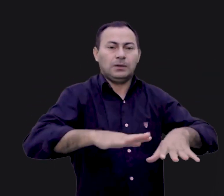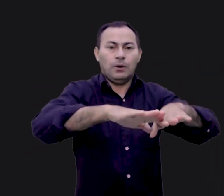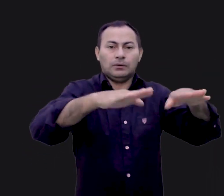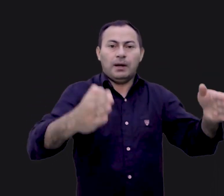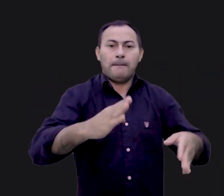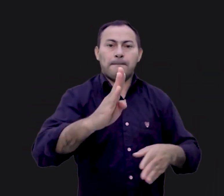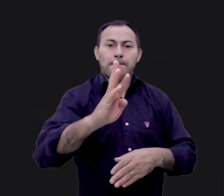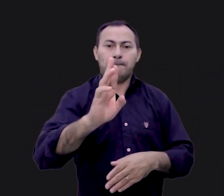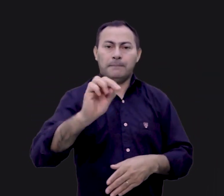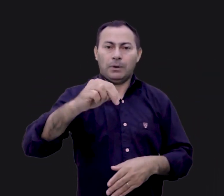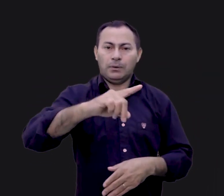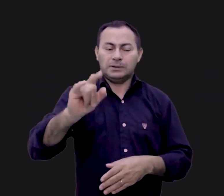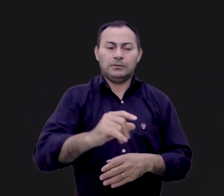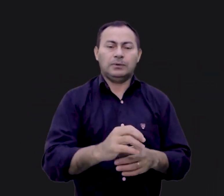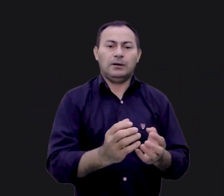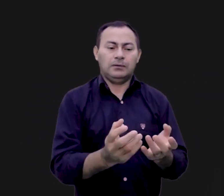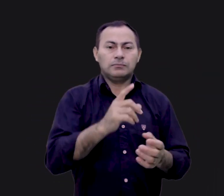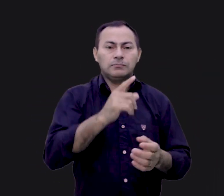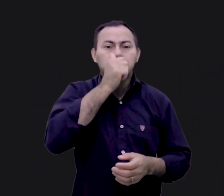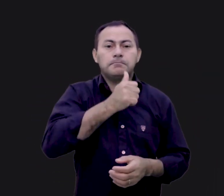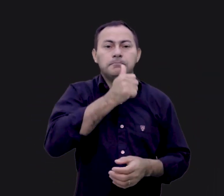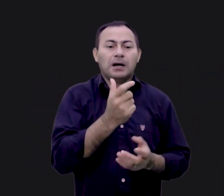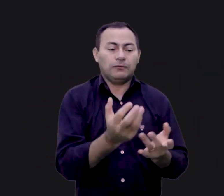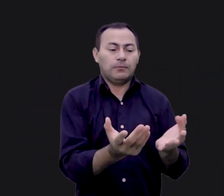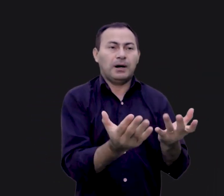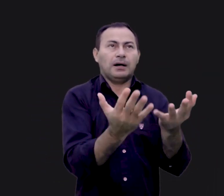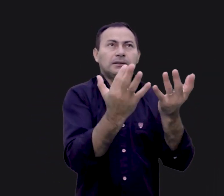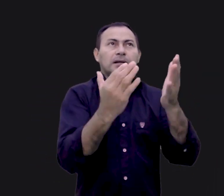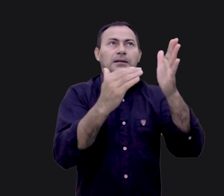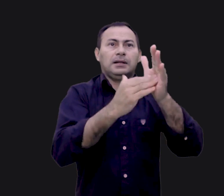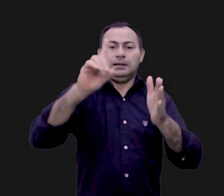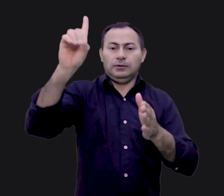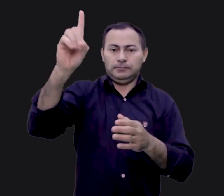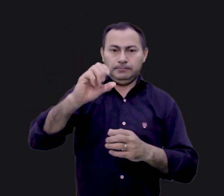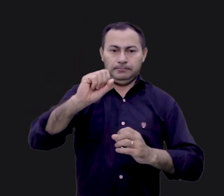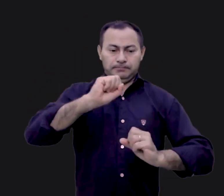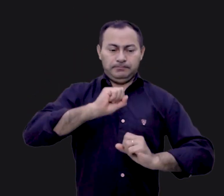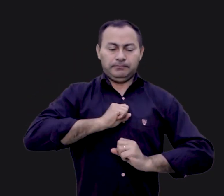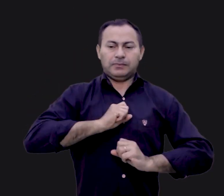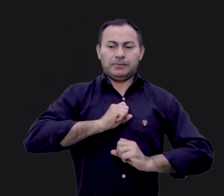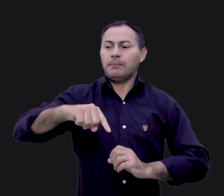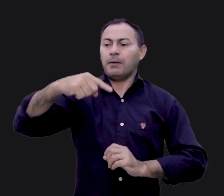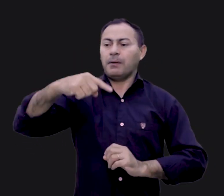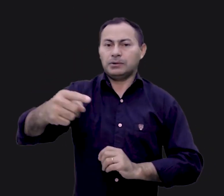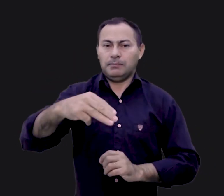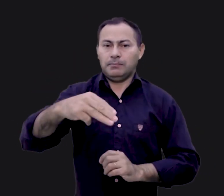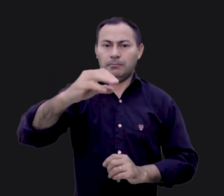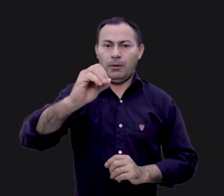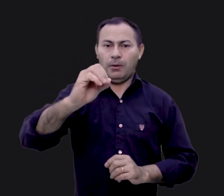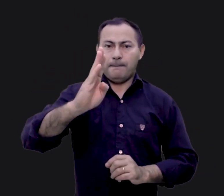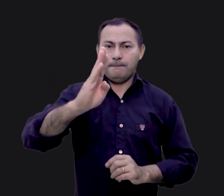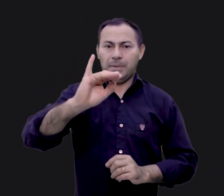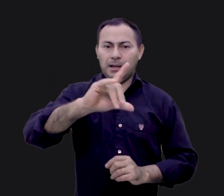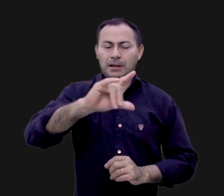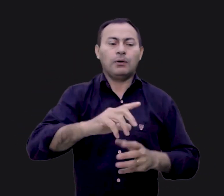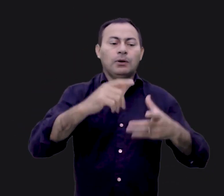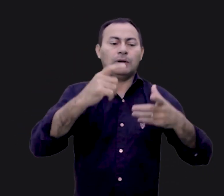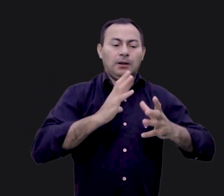enquanto a fumaça do sacrifício subia até Deus. Então o sacerdote ia para a próxima mobília, que era o lavatório.